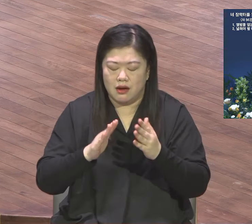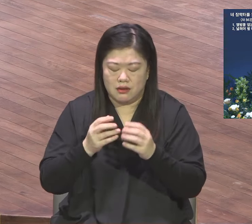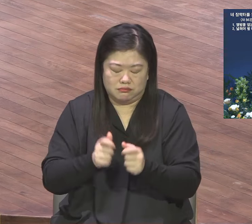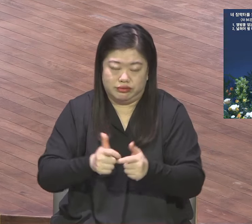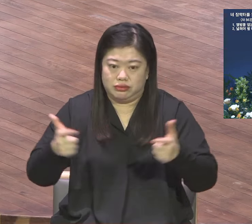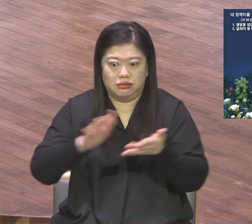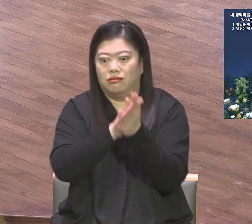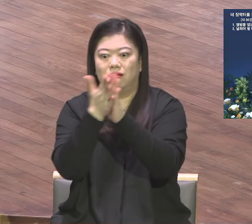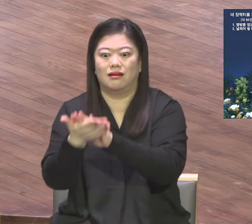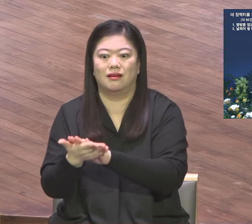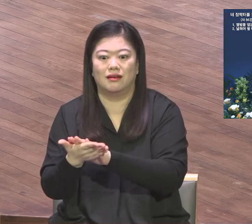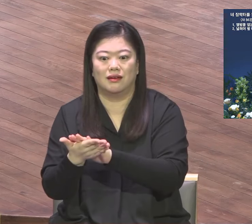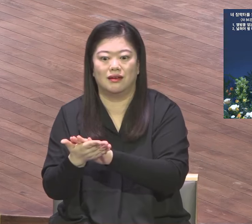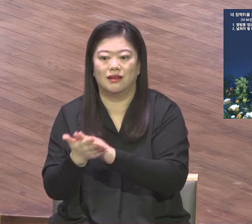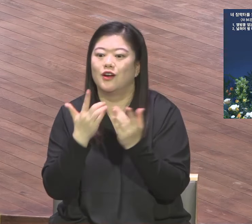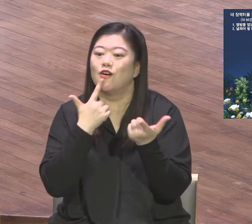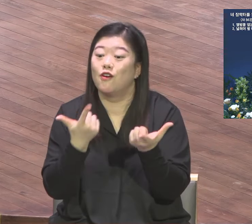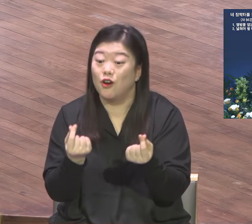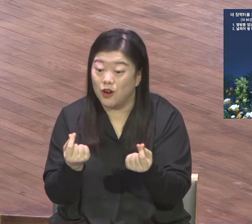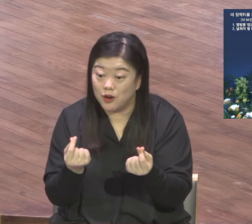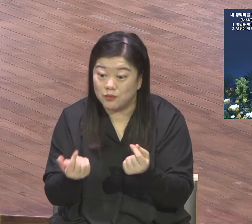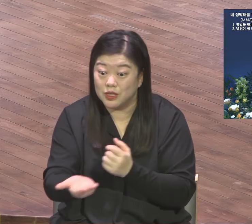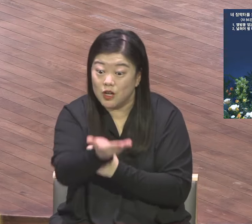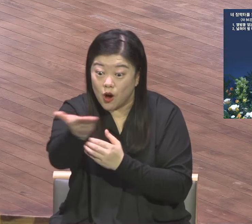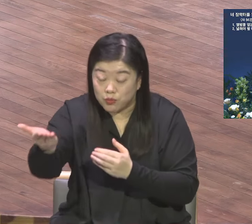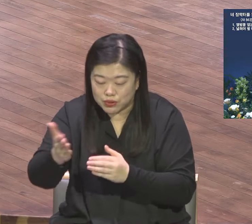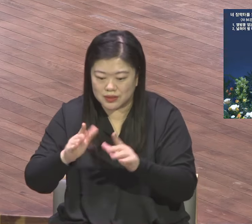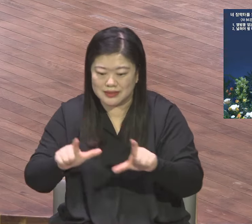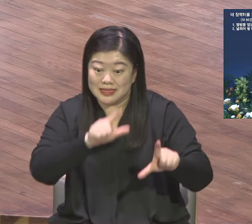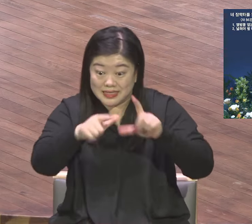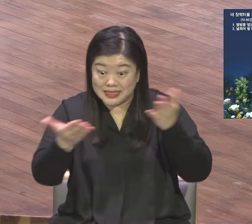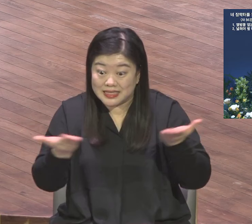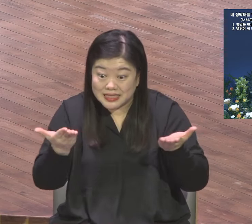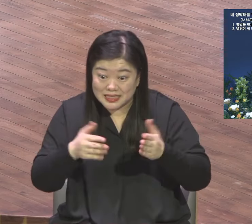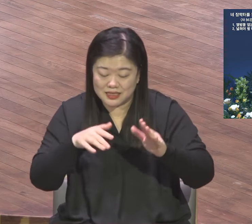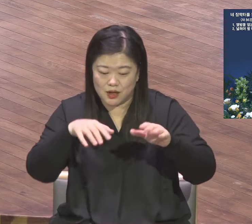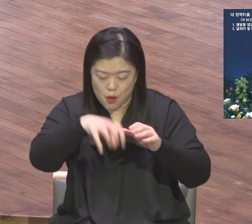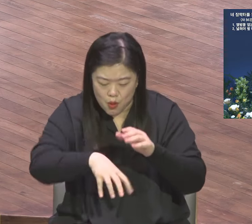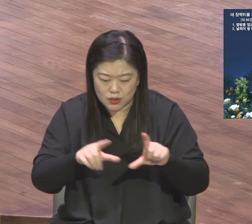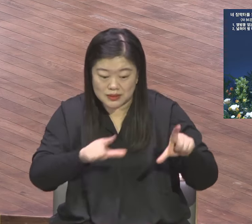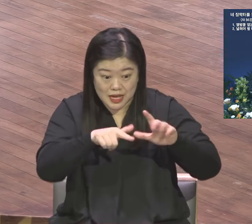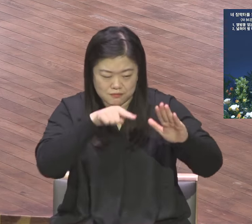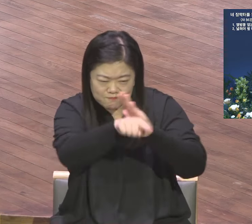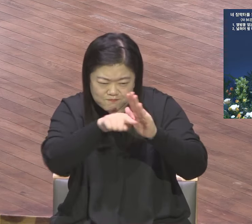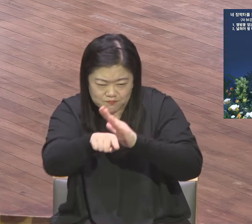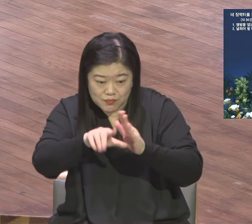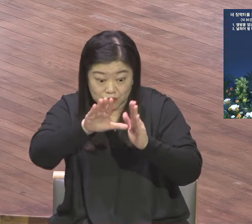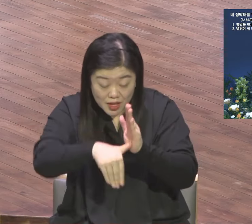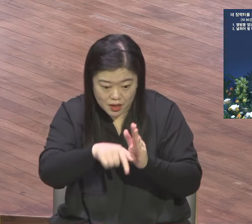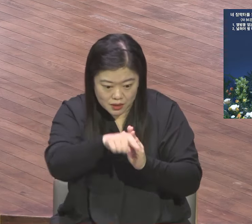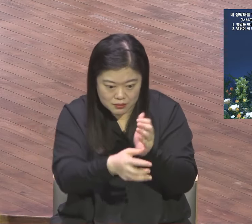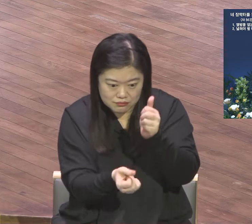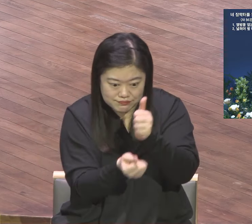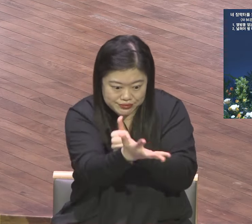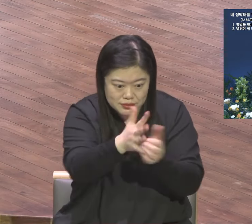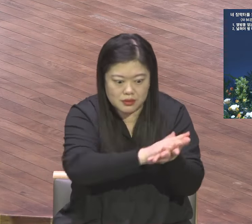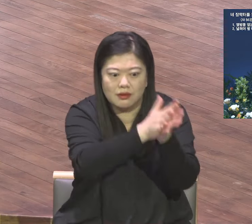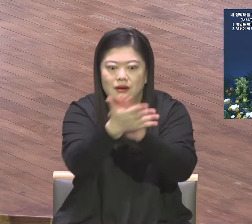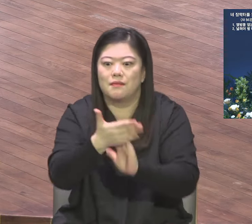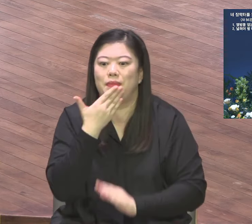현장을 완전히 변화시겠다 237 현장 이런 현장 변화의 주욕으로 그리스도에